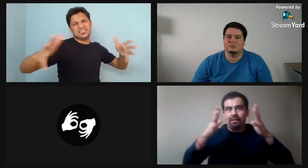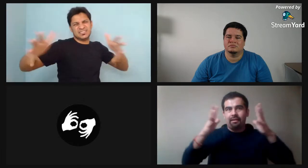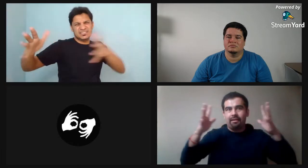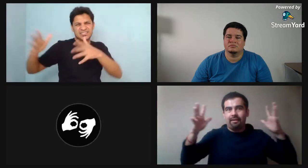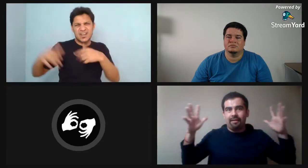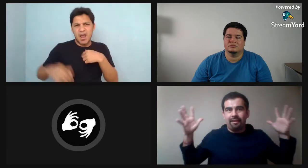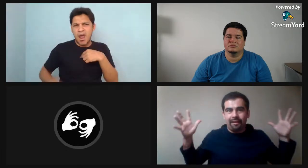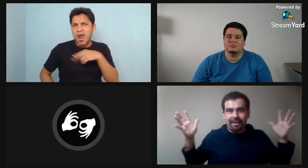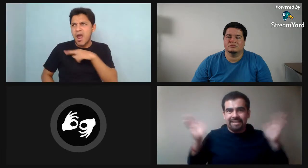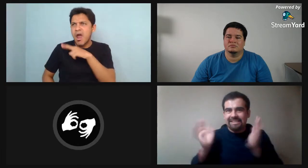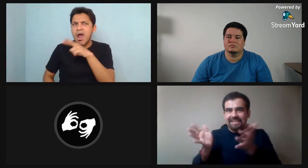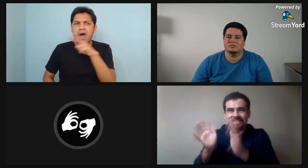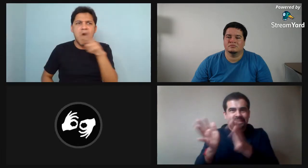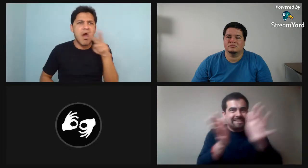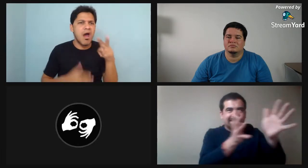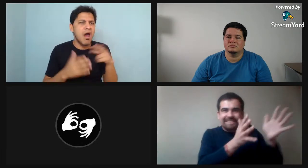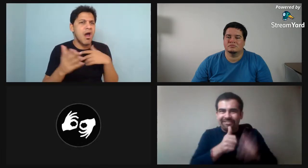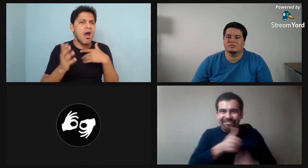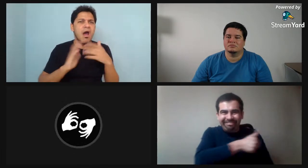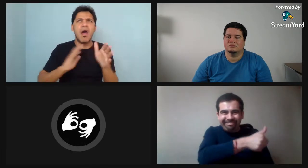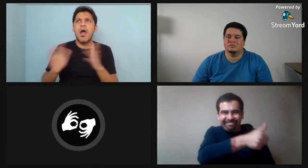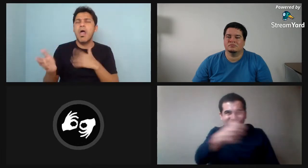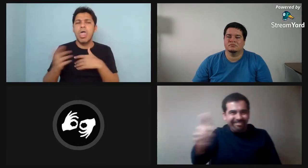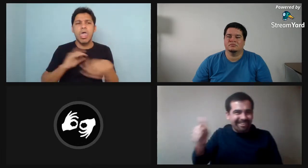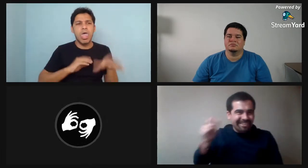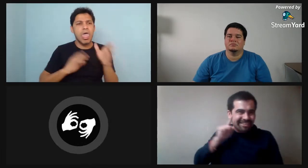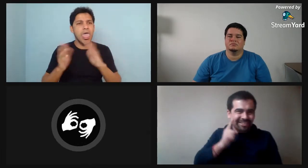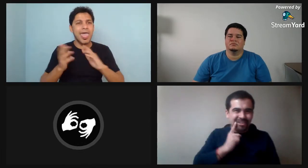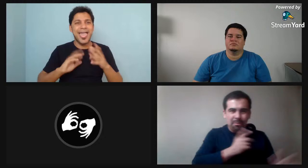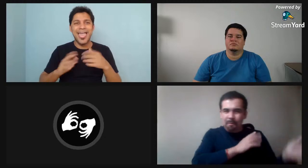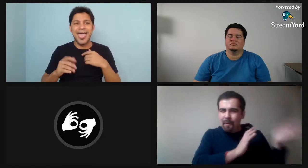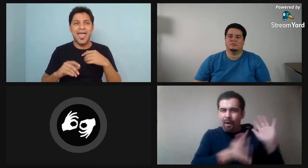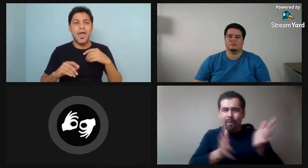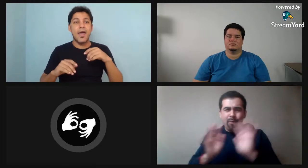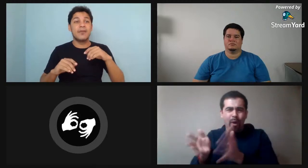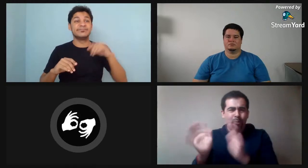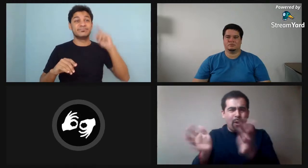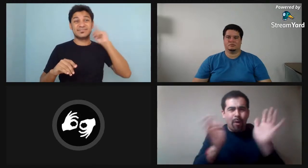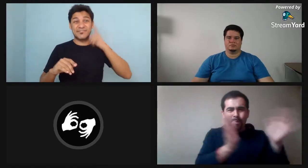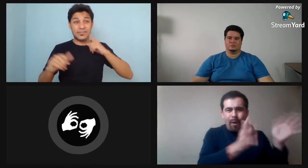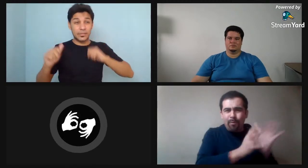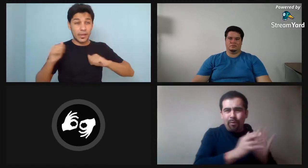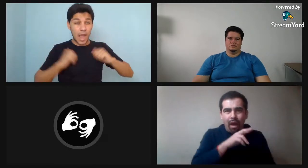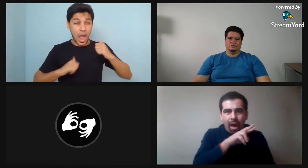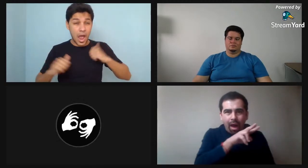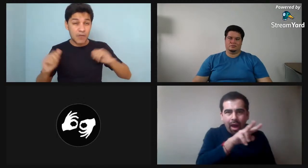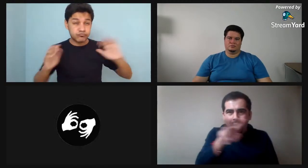yo entré a estudiar y esta escuela era grande, ahí todos, todos se comunicaban en lengua de señas.